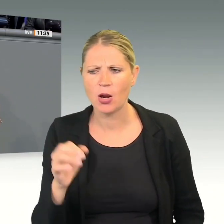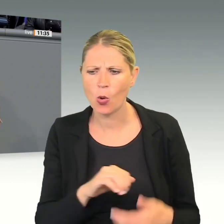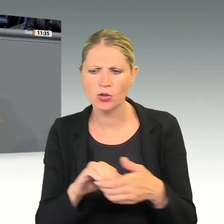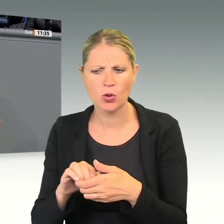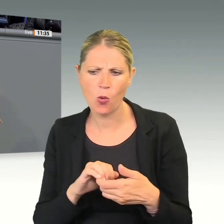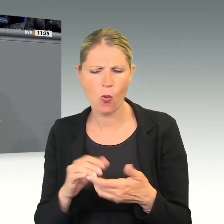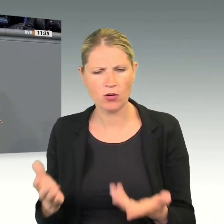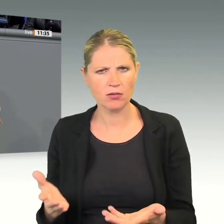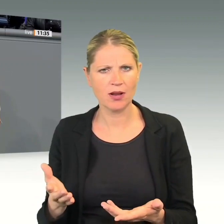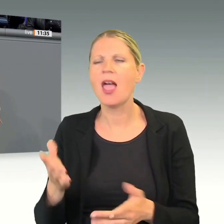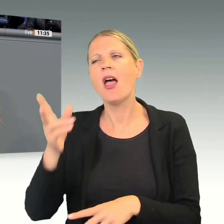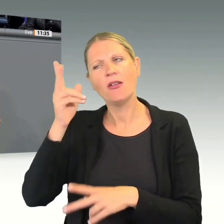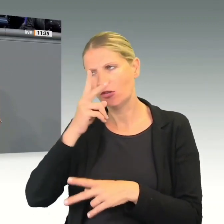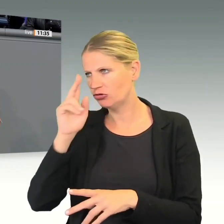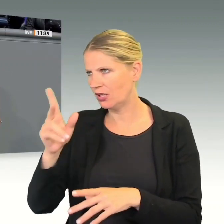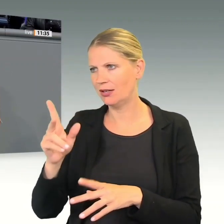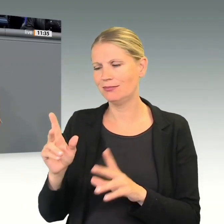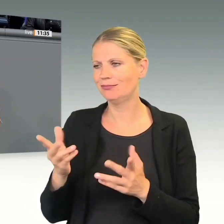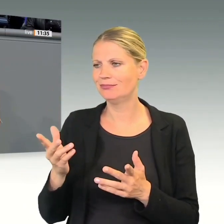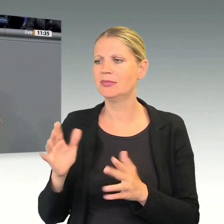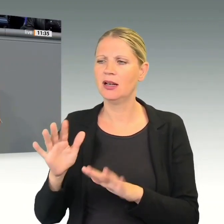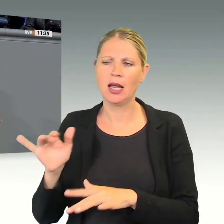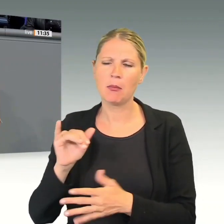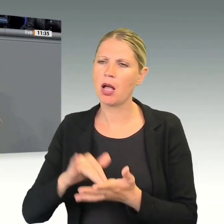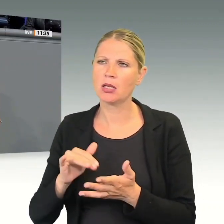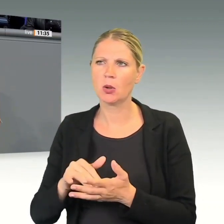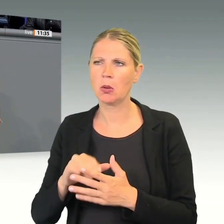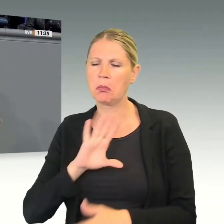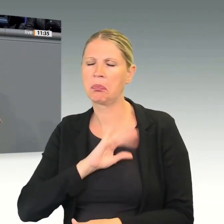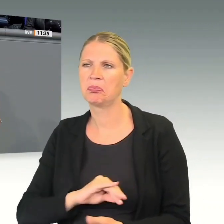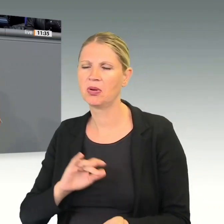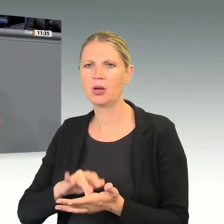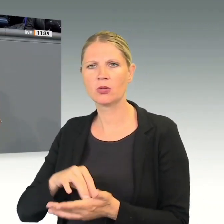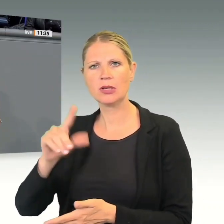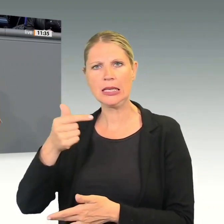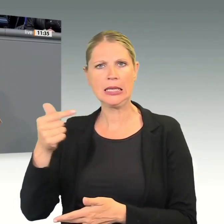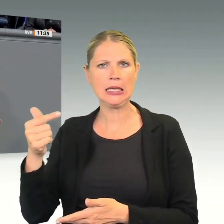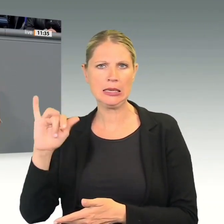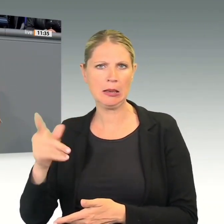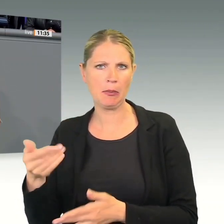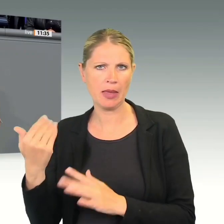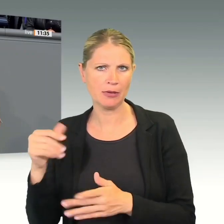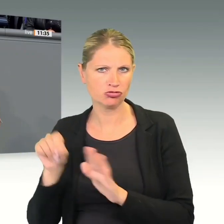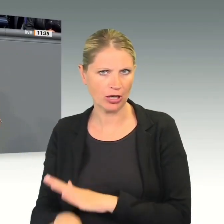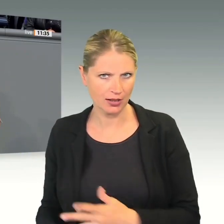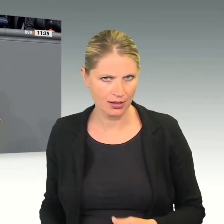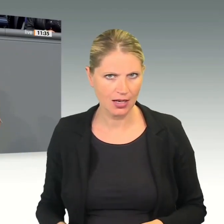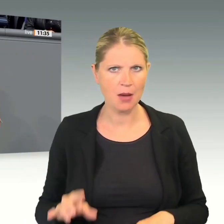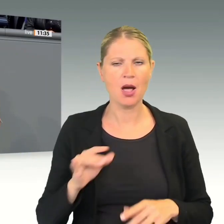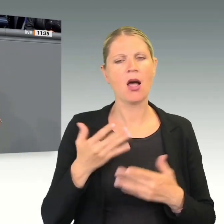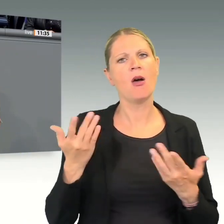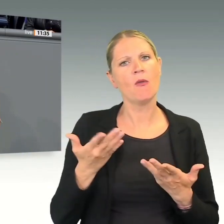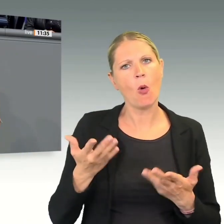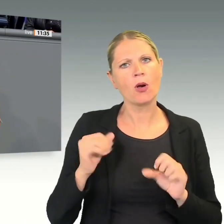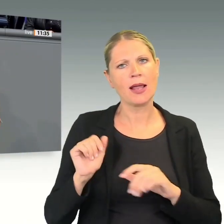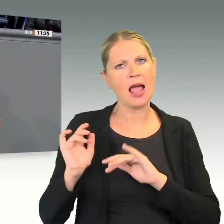Sie sich nicht da an, wo Sie Einfluss nehmen können? Frau von der Leyen ist